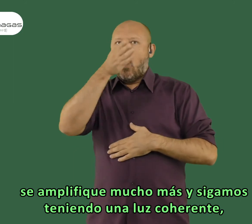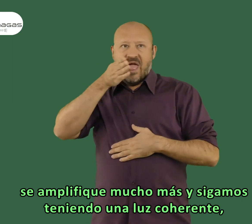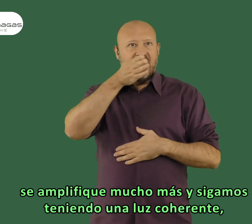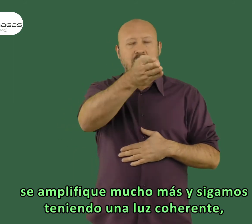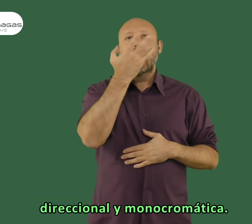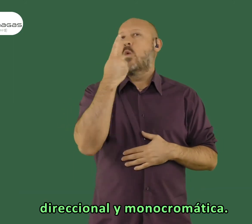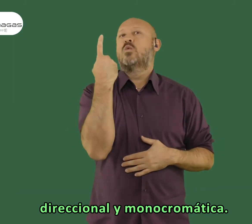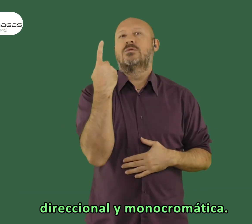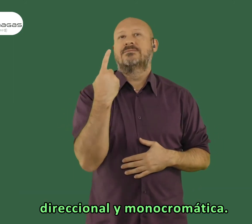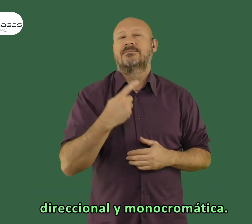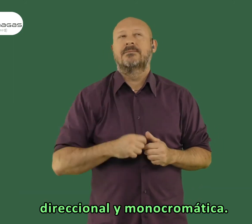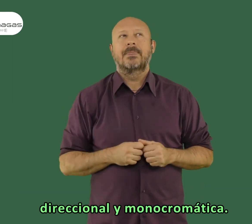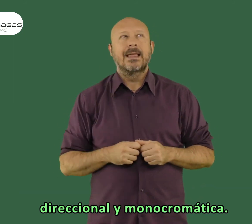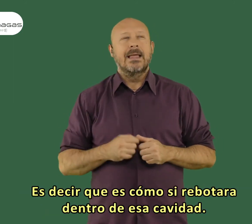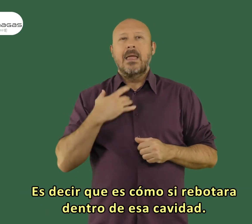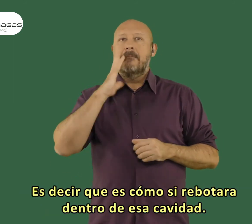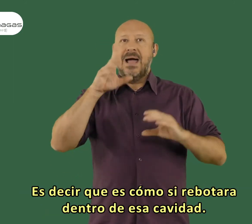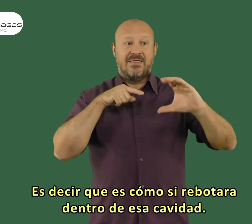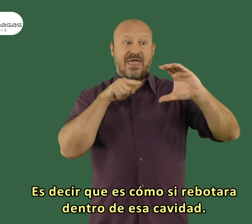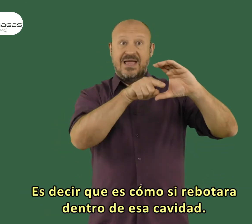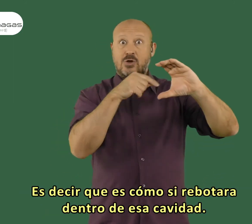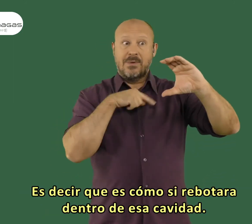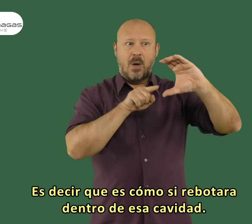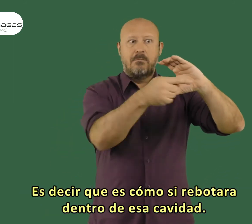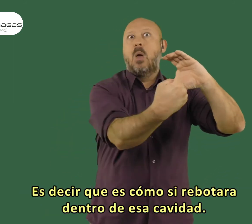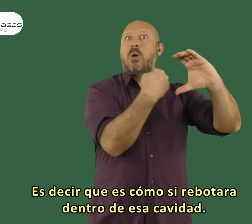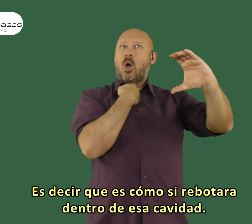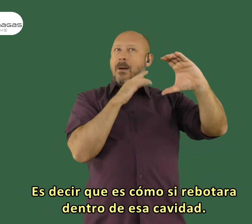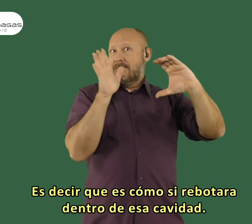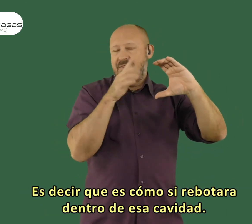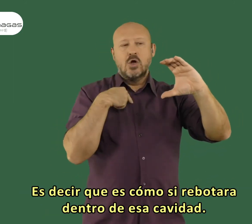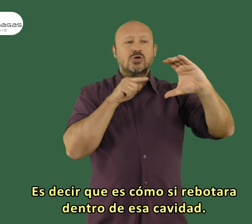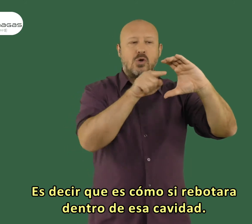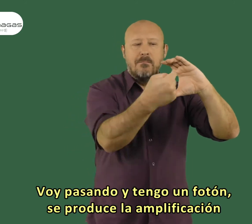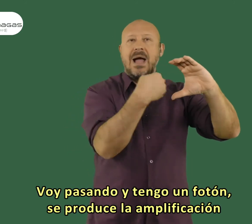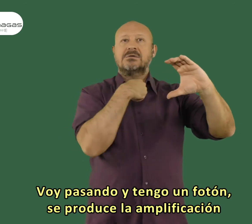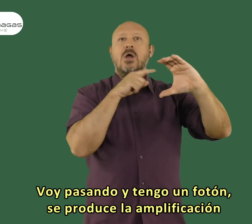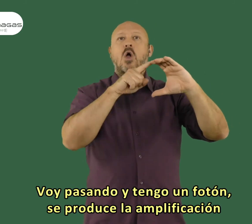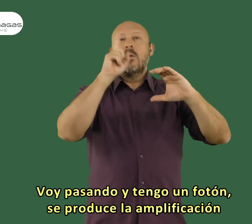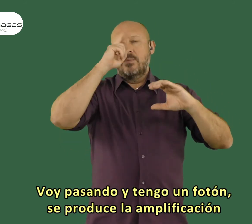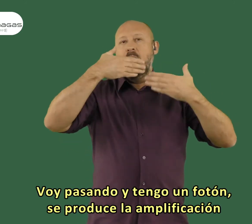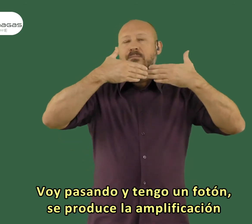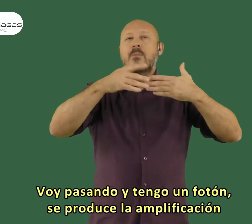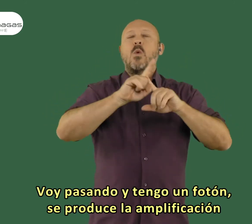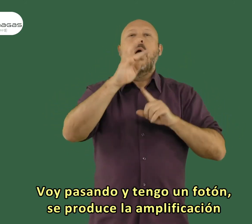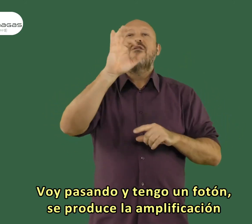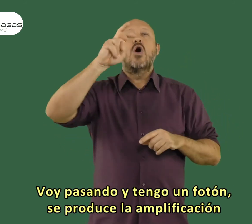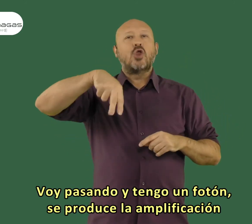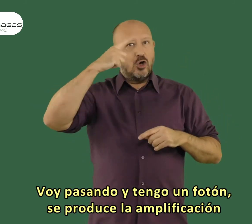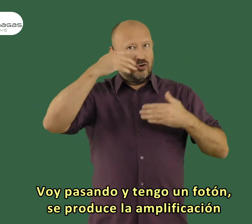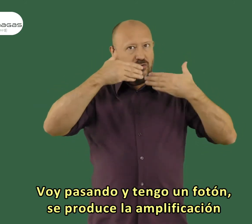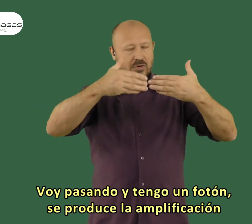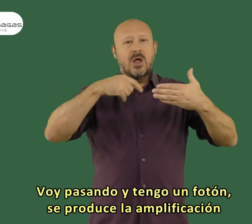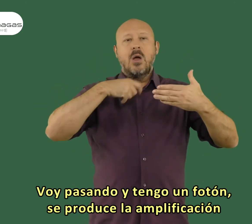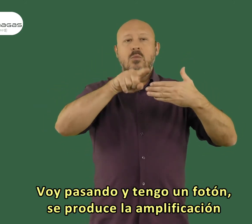luz coherente direccional y monocromática. Es decir, que es como si rebotara dentro de esa cavidad. Voy pasando y tengo un fotón